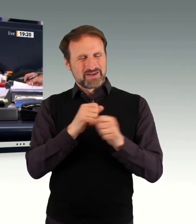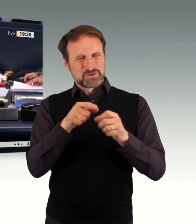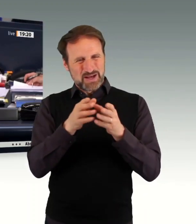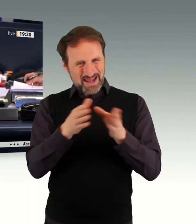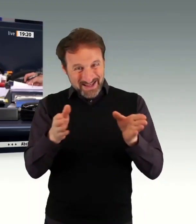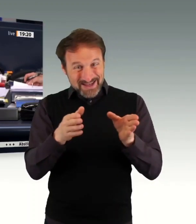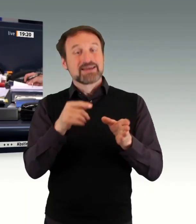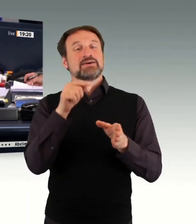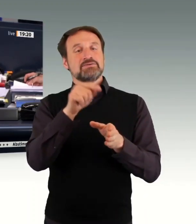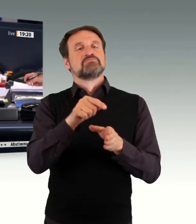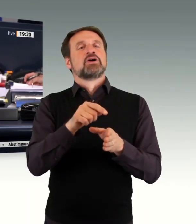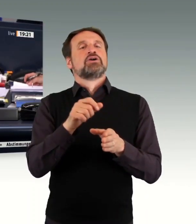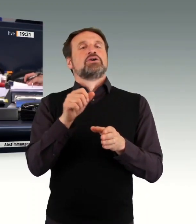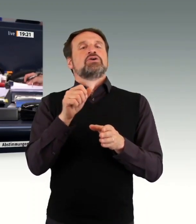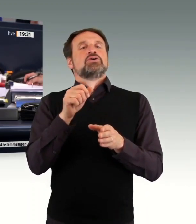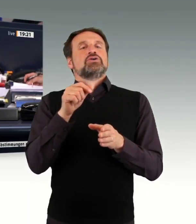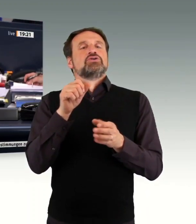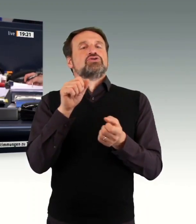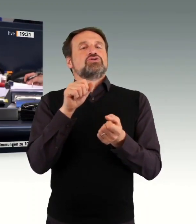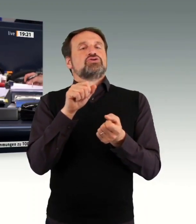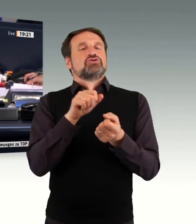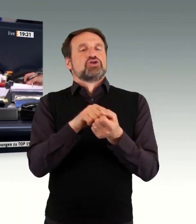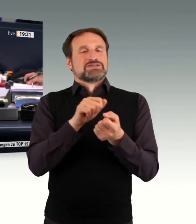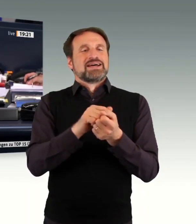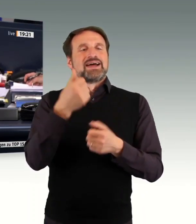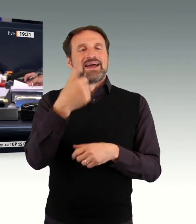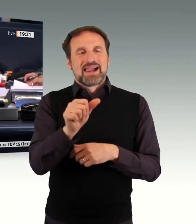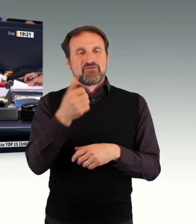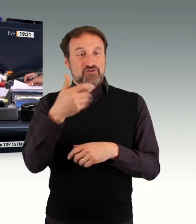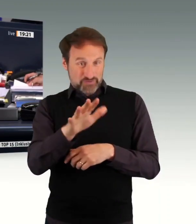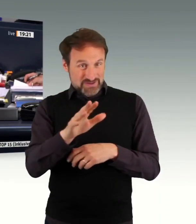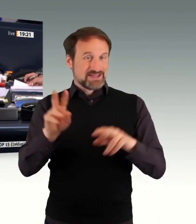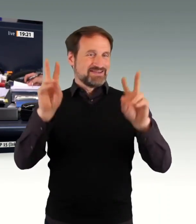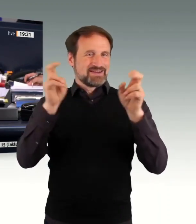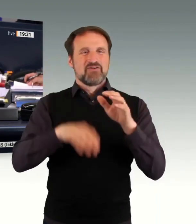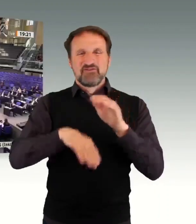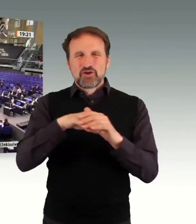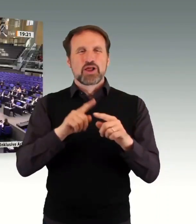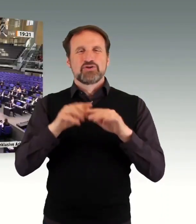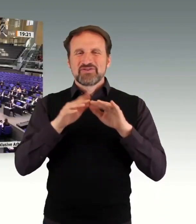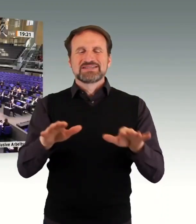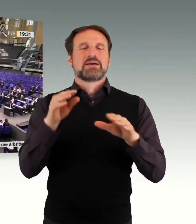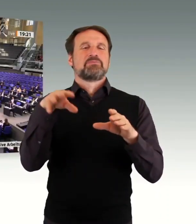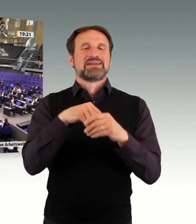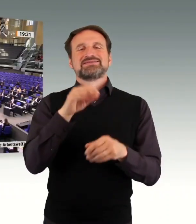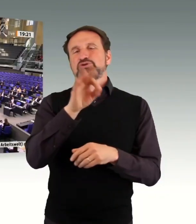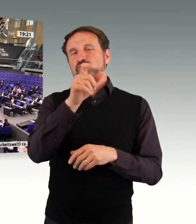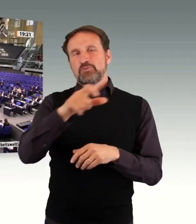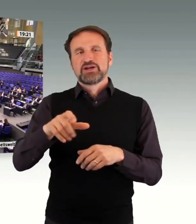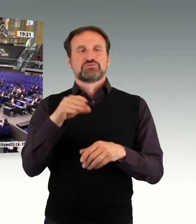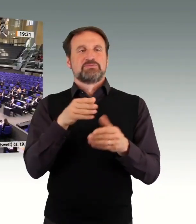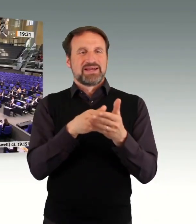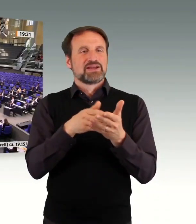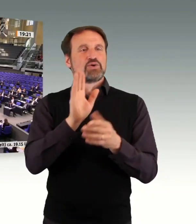Partizipation von Menschen mit Behinderungen und deren Organisationen garantieren. Wer stimmt für diese Beschlussempfehlung? Vielen Dank.